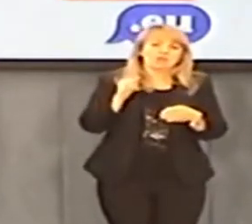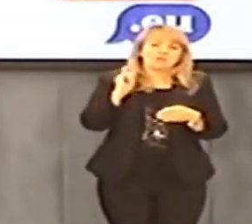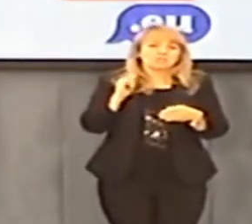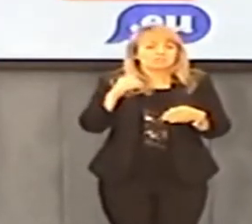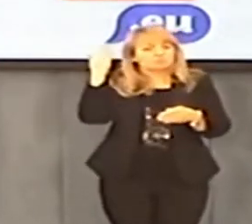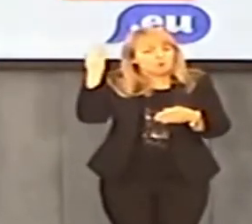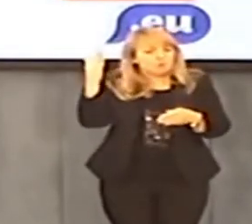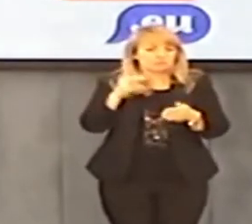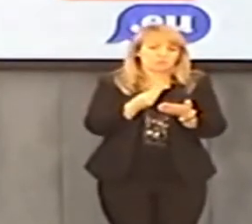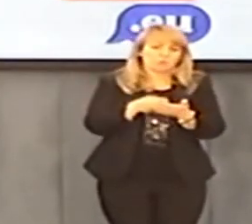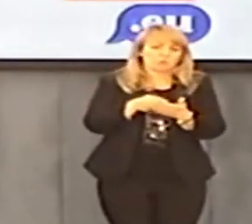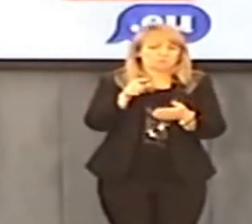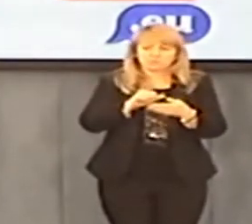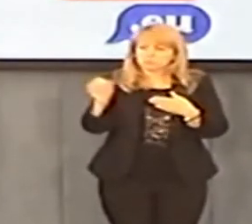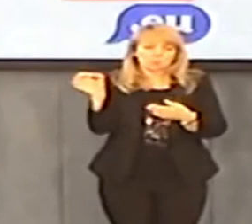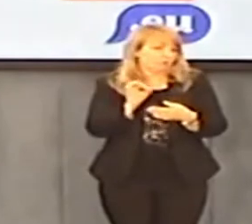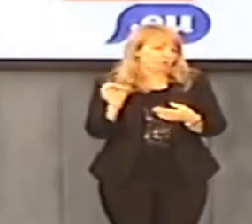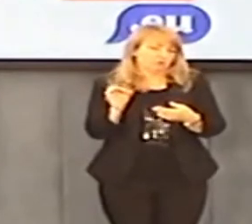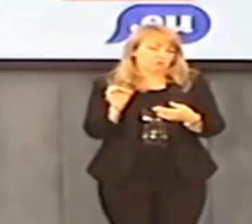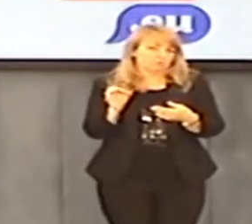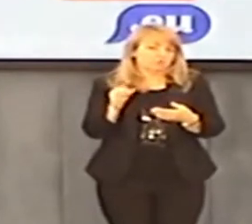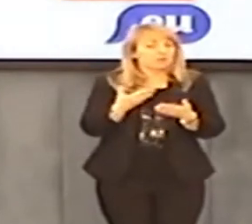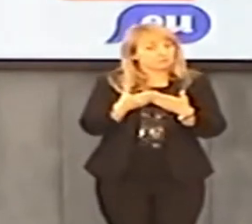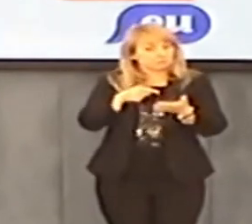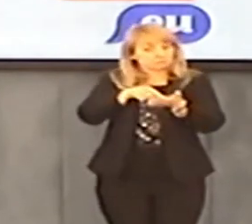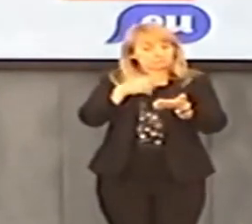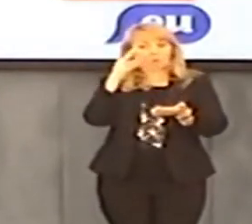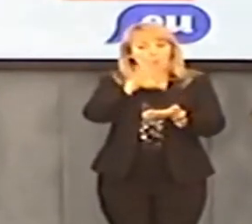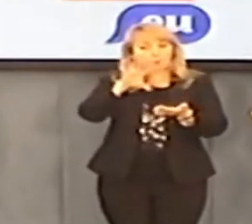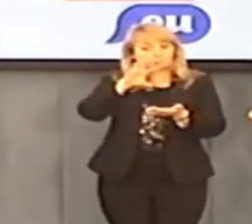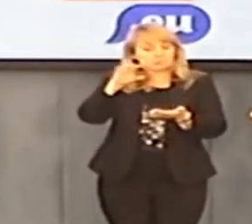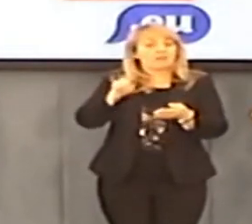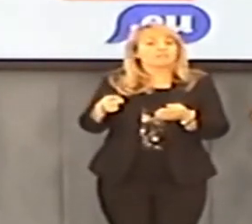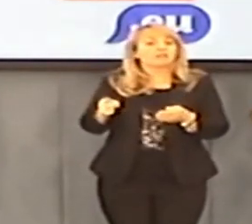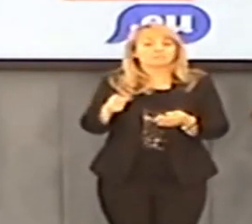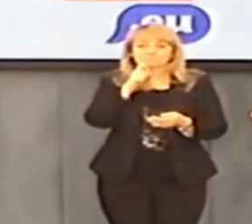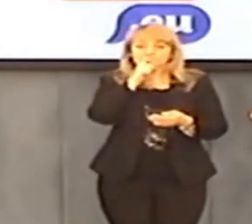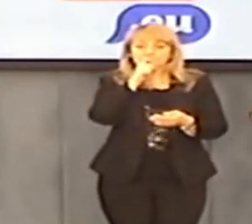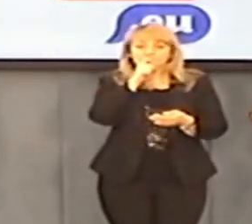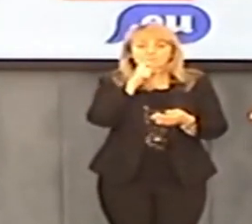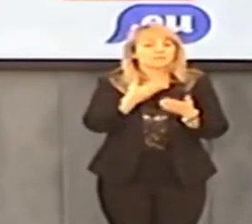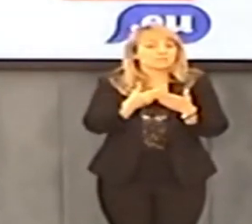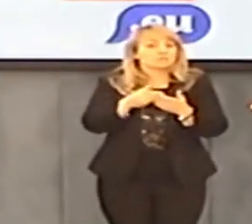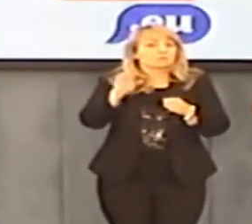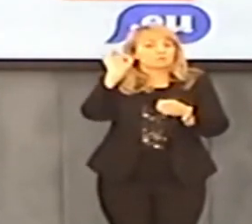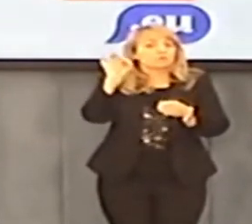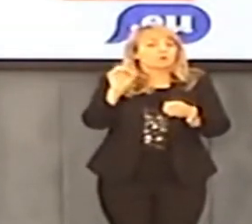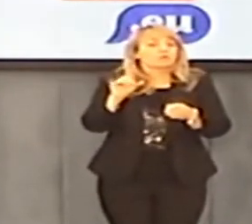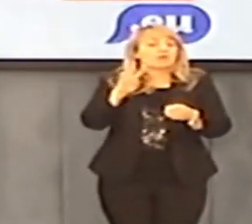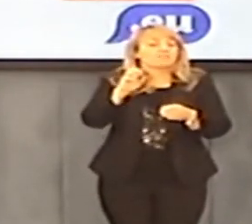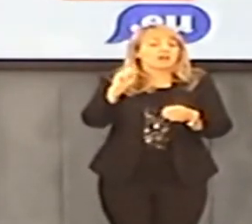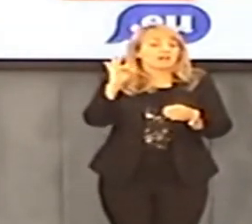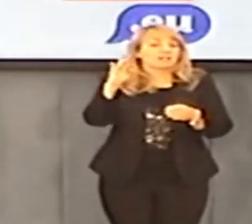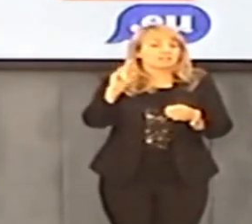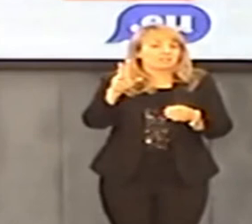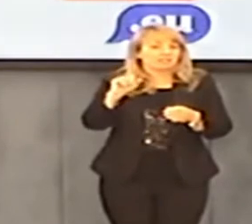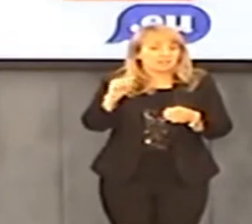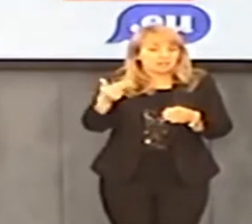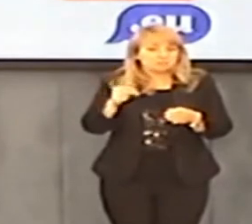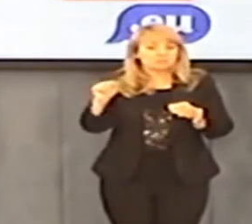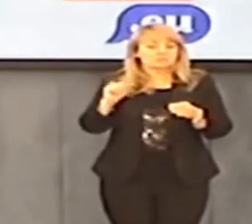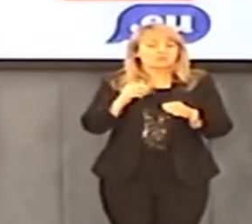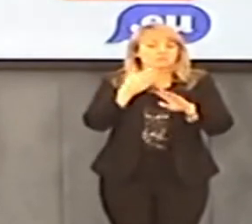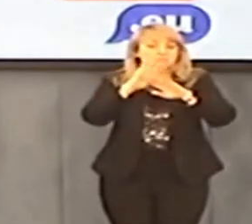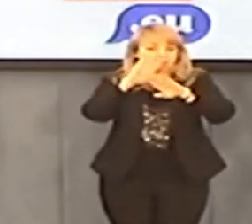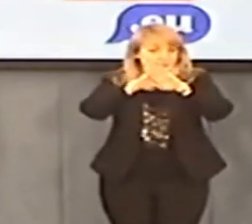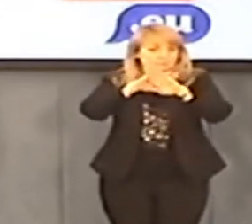w ogóle kosztach psychicznych, społecznych i innych. Są to po prostu straszne rzeczy. I wobec tego wszystkiego Franciszek milczy, tak jak i cały